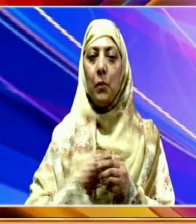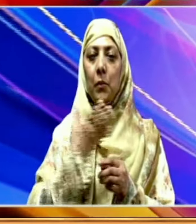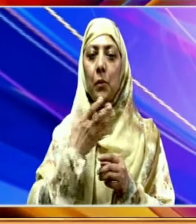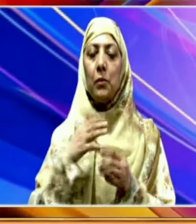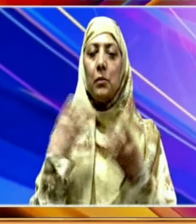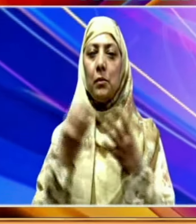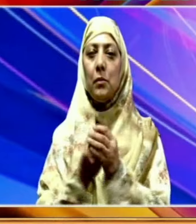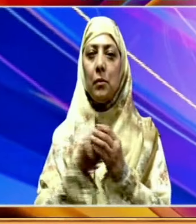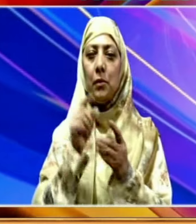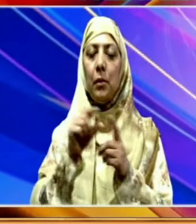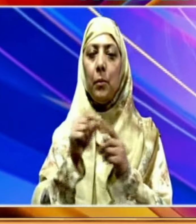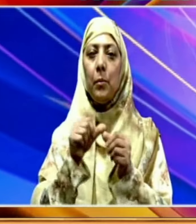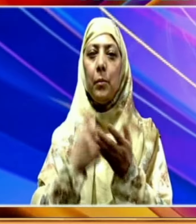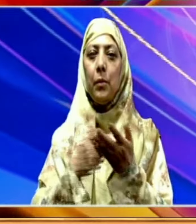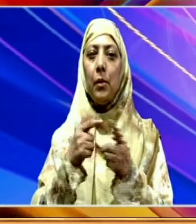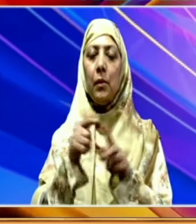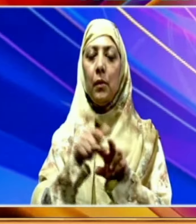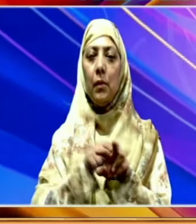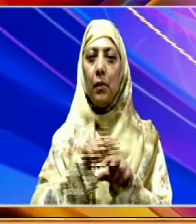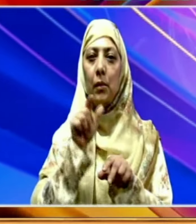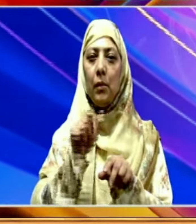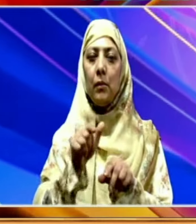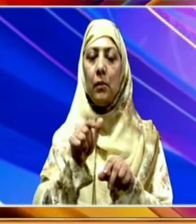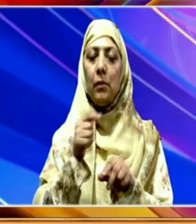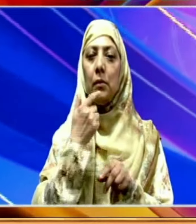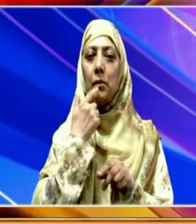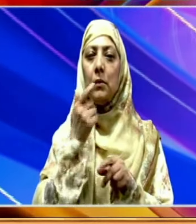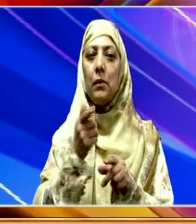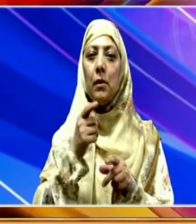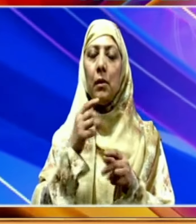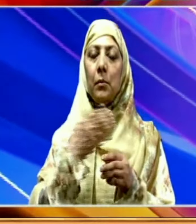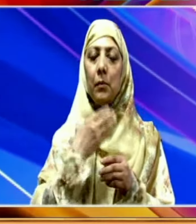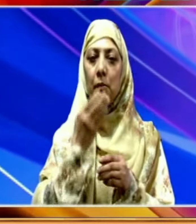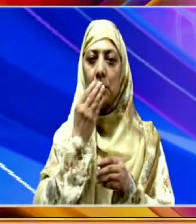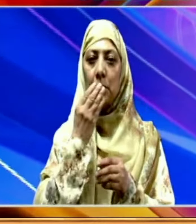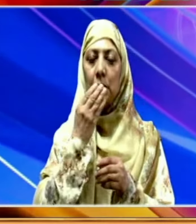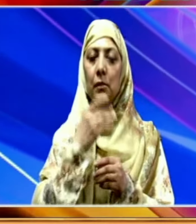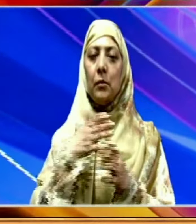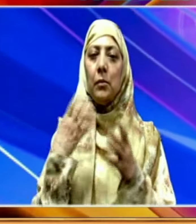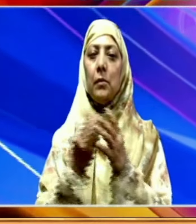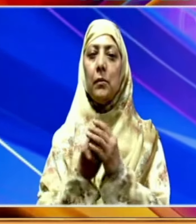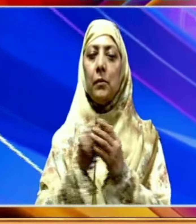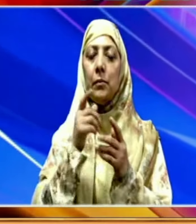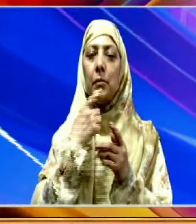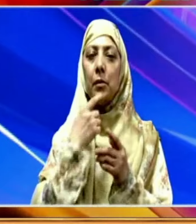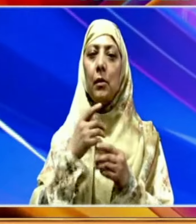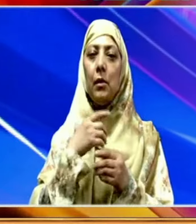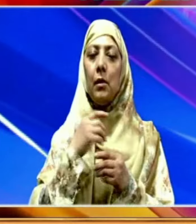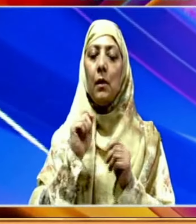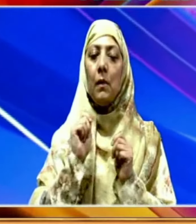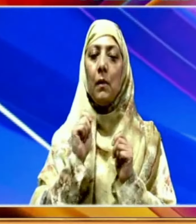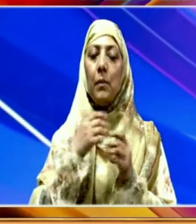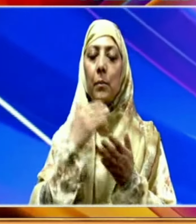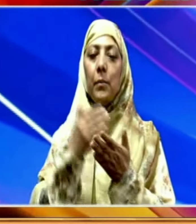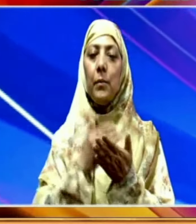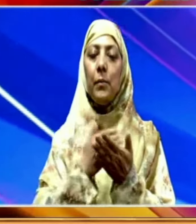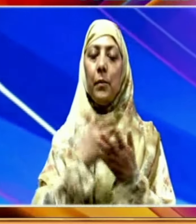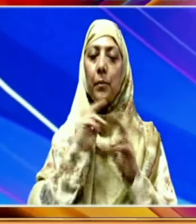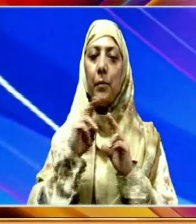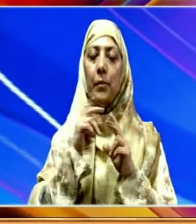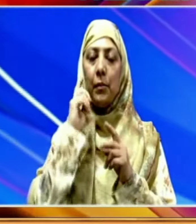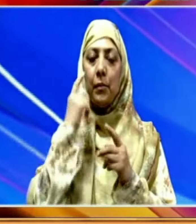چلنے دیں انہوں نے پارٹیوں کے آئیوانوں کے ان رہنماؤں کے تائیں بھی شکریہ آدھا کیا جنہوں نے قابل قدر تجاویز پیش کی